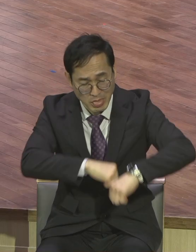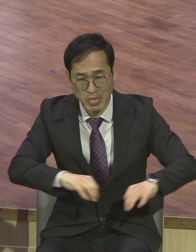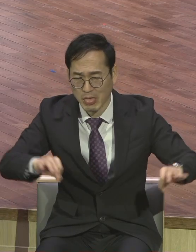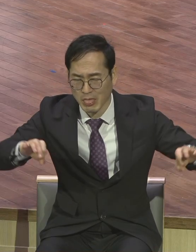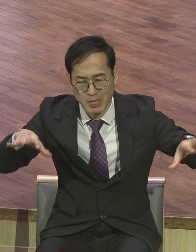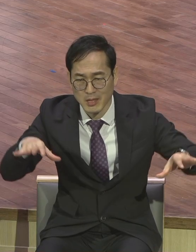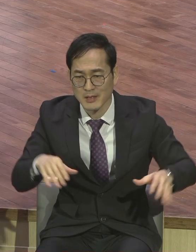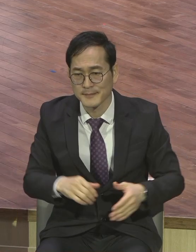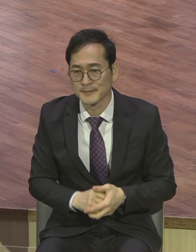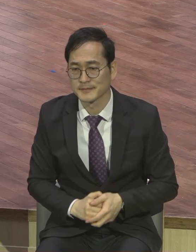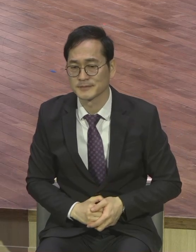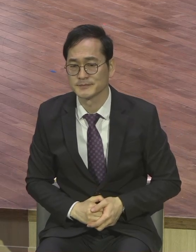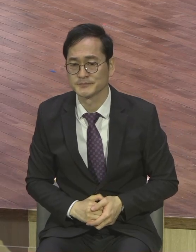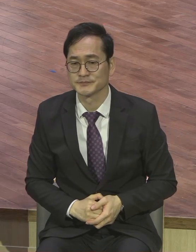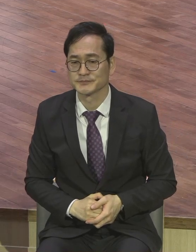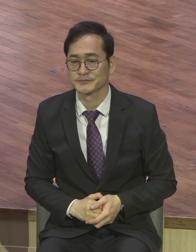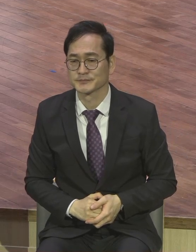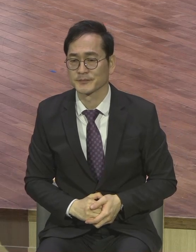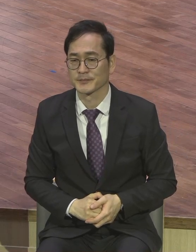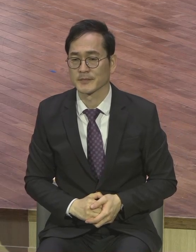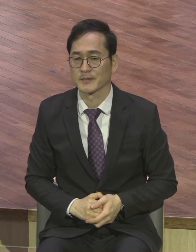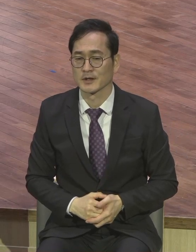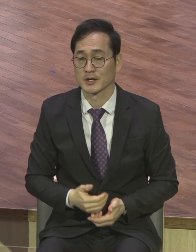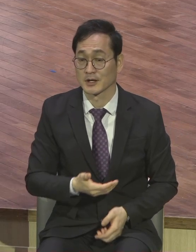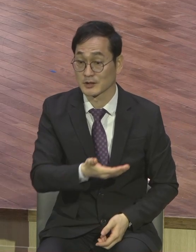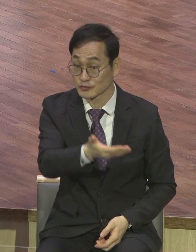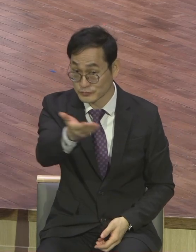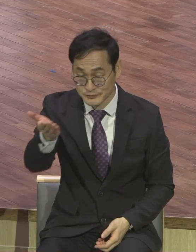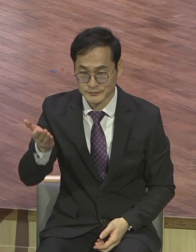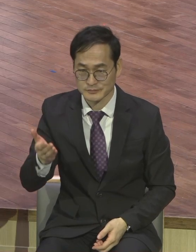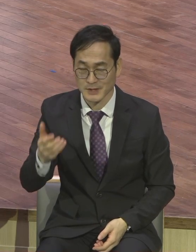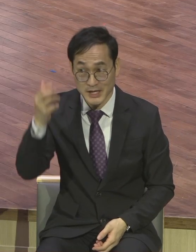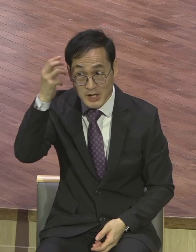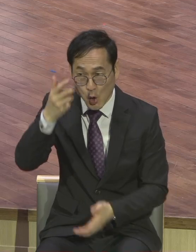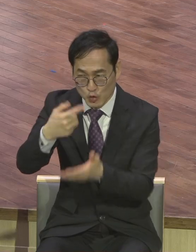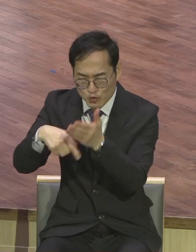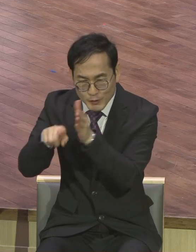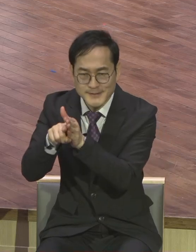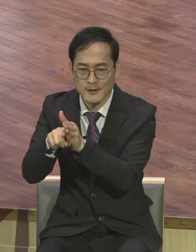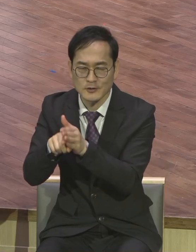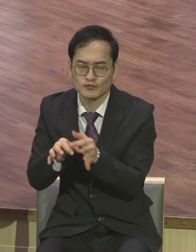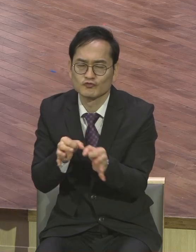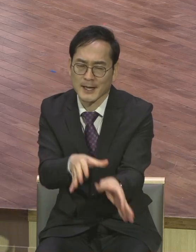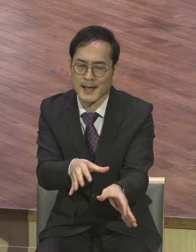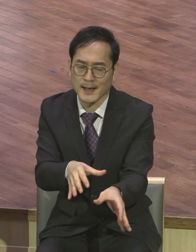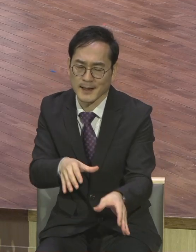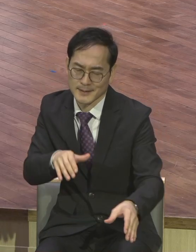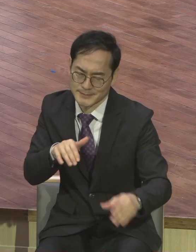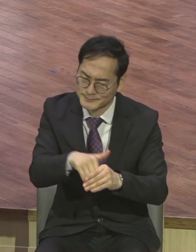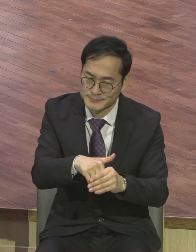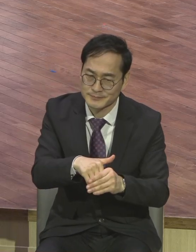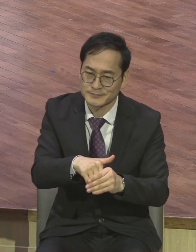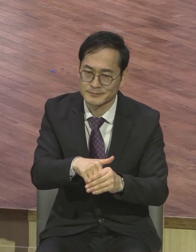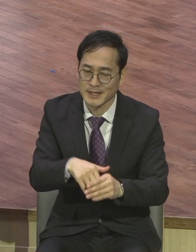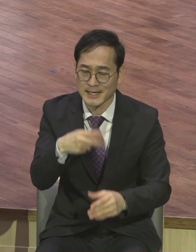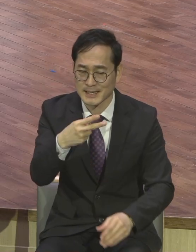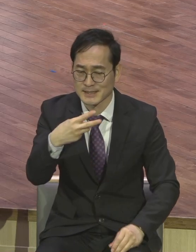우리는 제대로 된 영혼을 위해 투자를 합시다 하나님의 시간표는 2, 3, 7, 날 5천 종족 복음화를